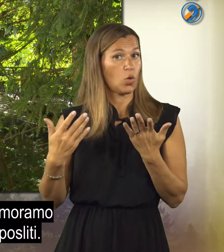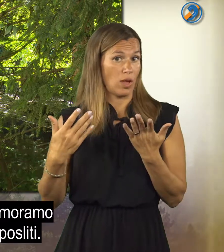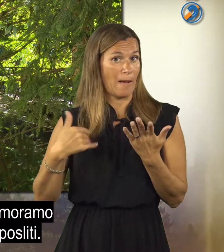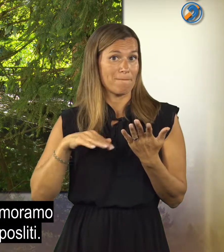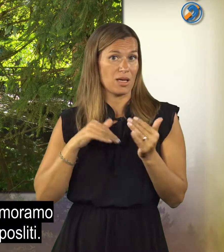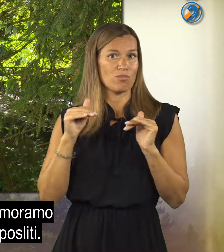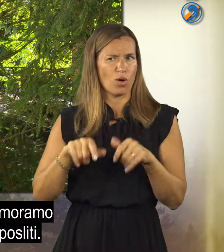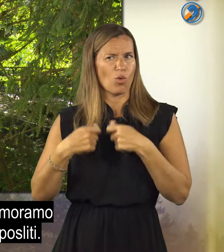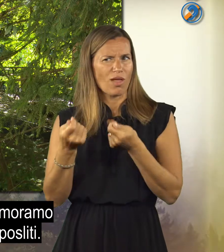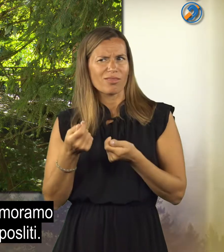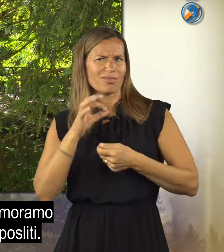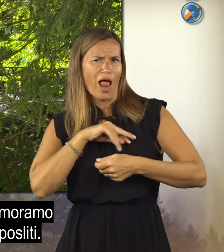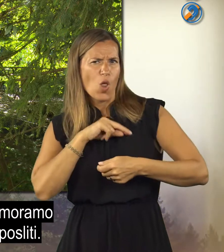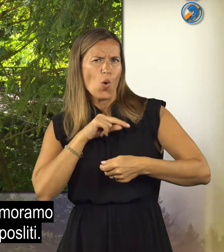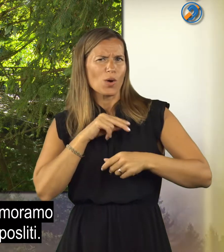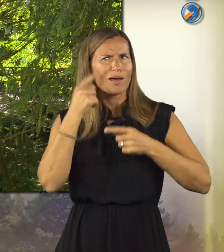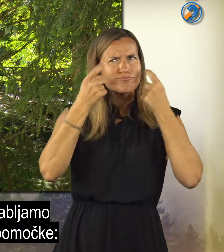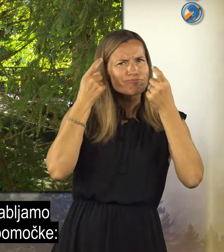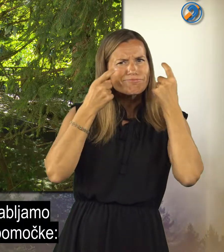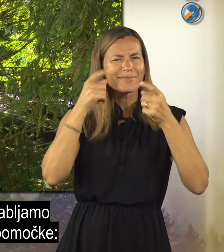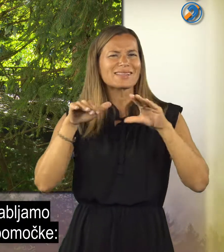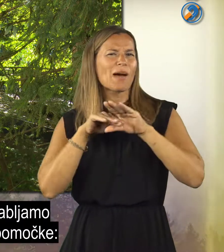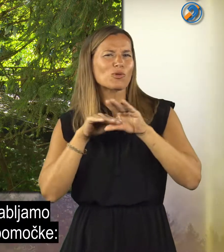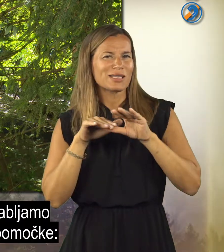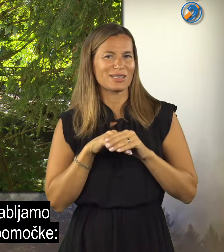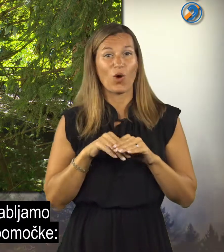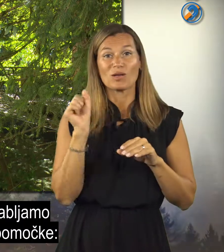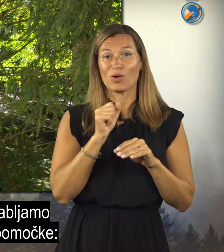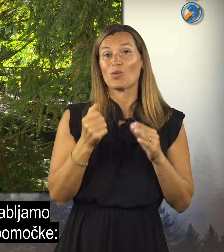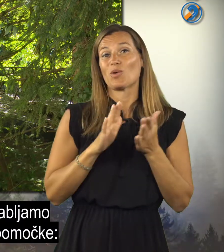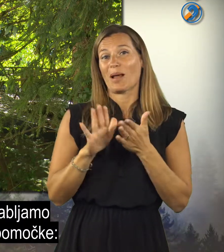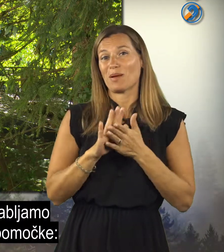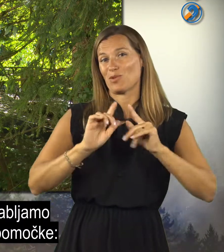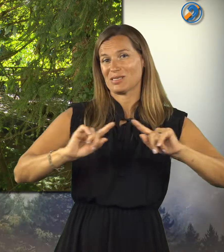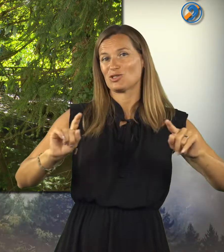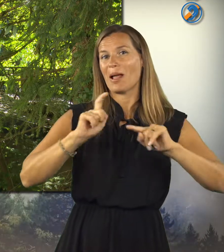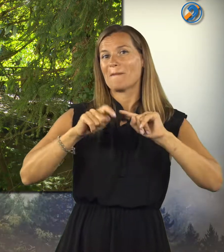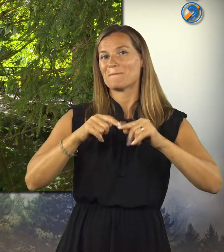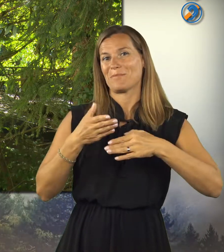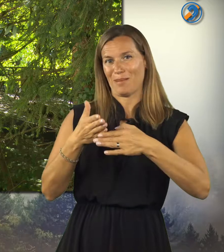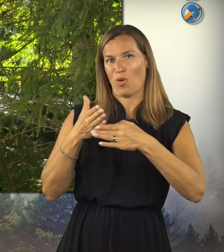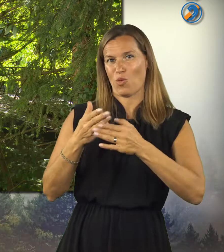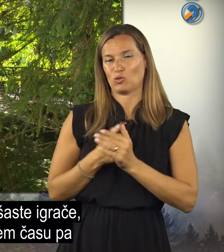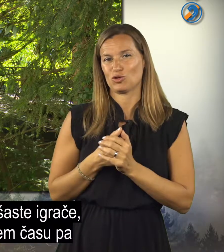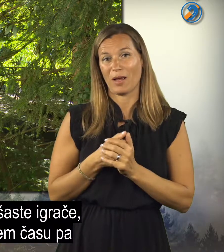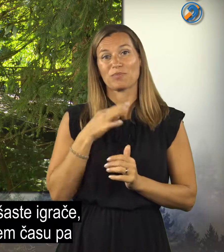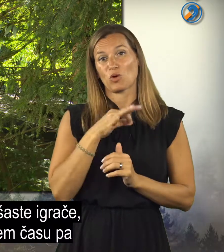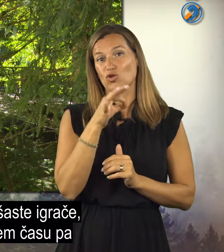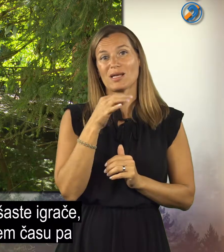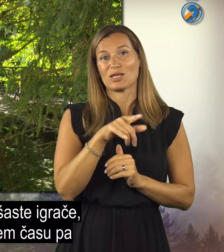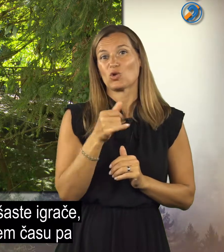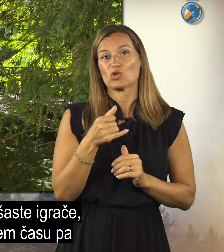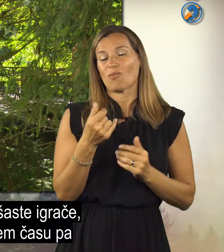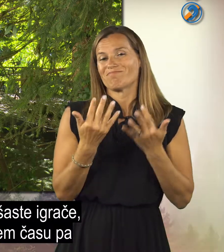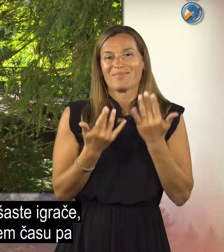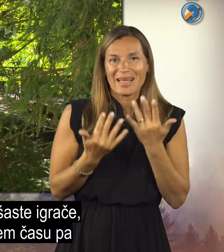Tako da jih moramo mi predvsem zaposliti. Zato pa uporabljamo različne pripomočke. Včasih